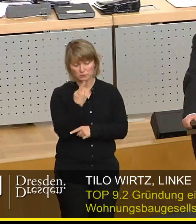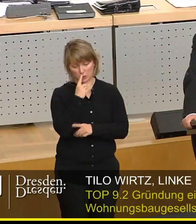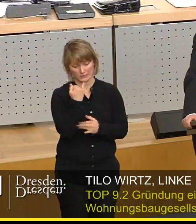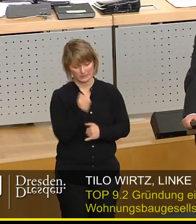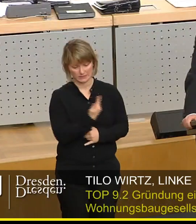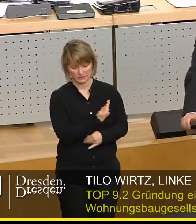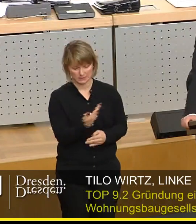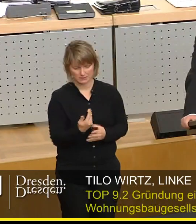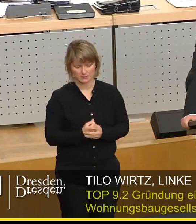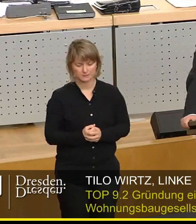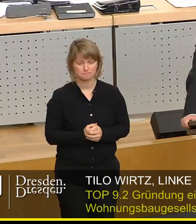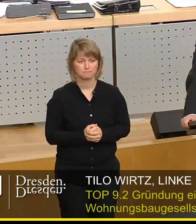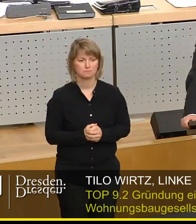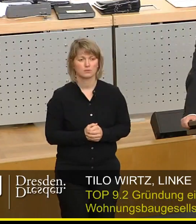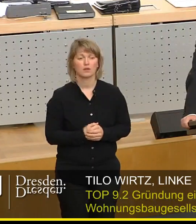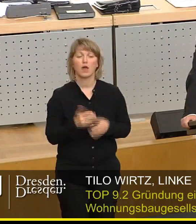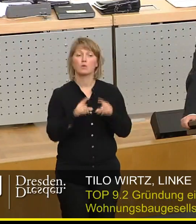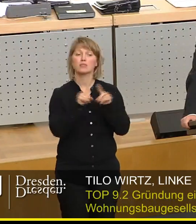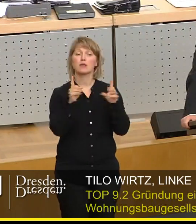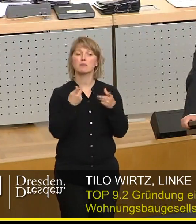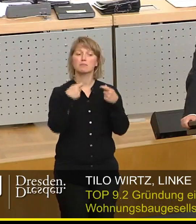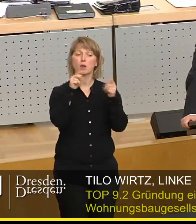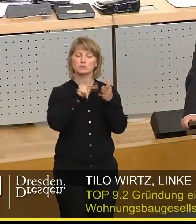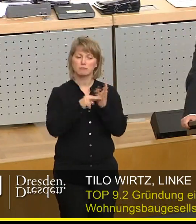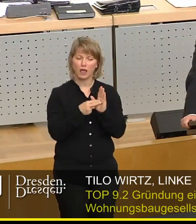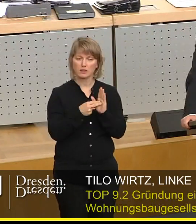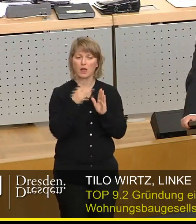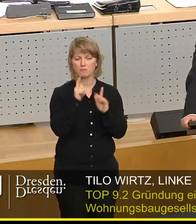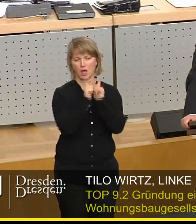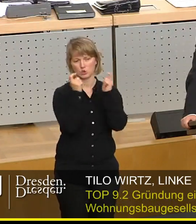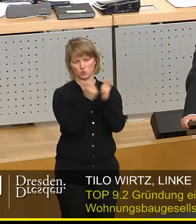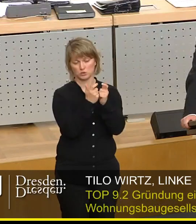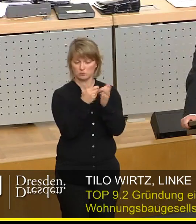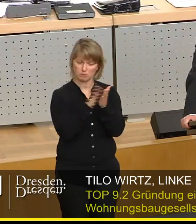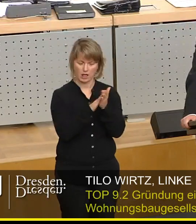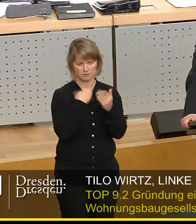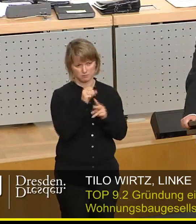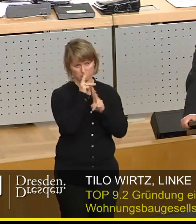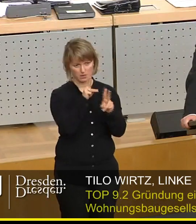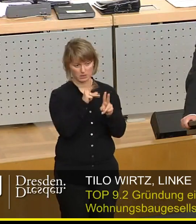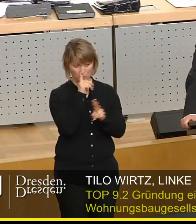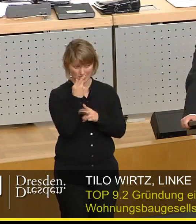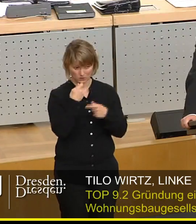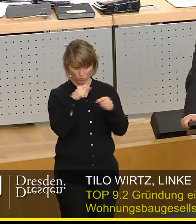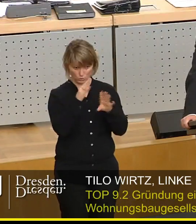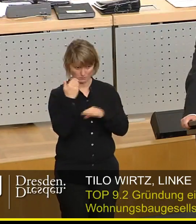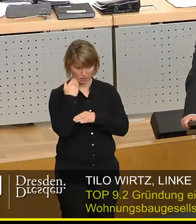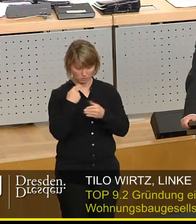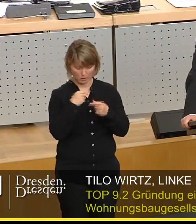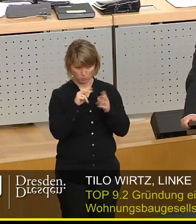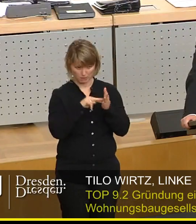Wir werden weiter auch bei Bebauungsplänen im Bauausschuss darauf achten, dass bei Wohnungsbauvorhaben die